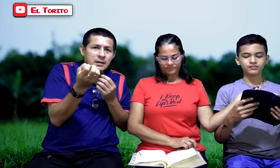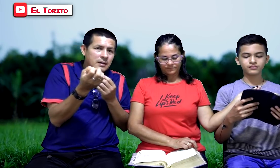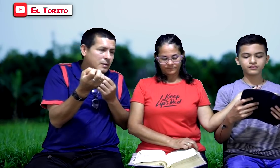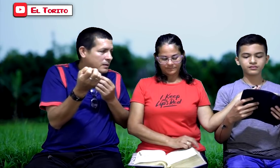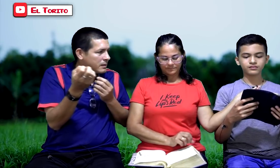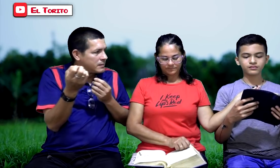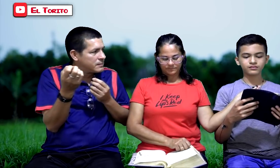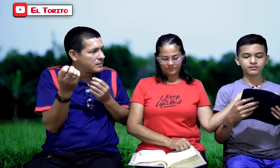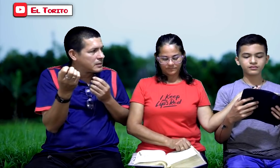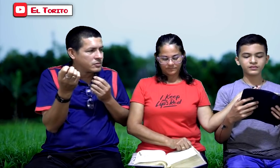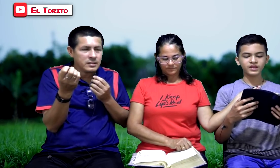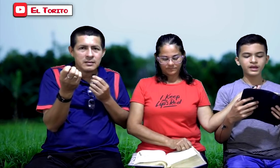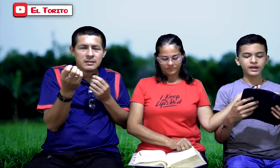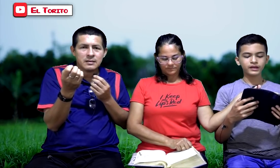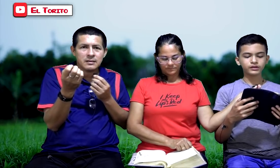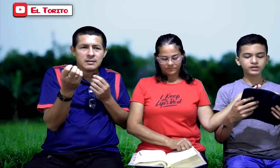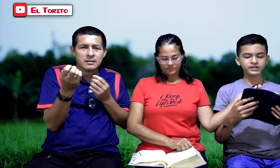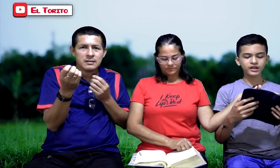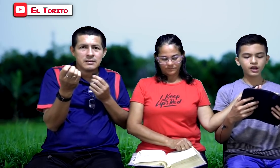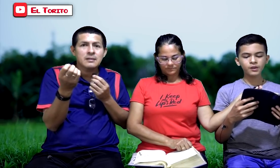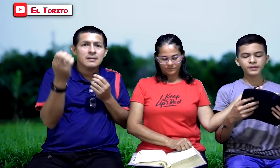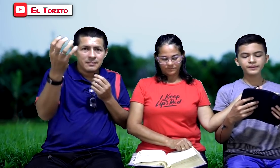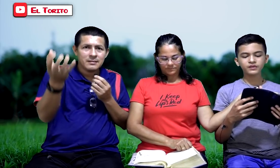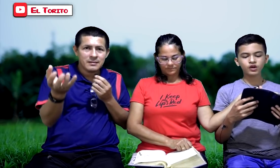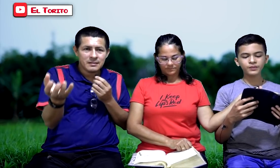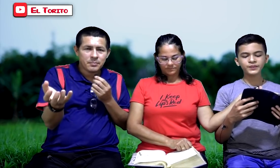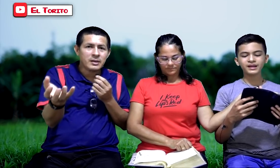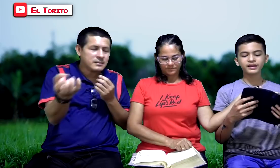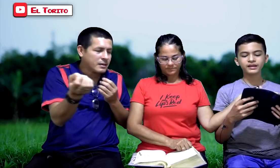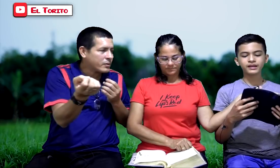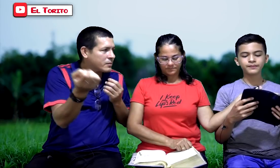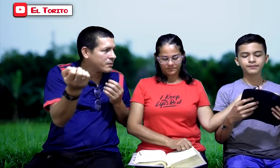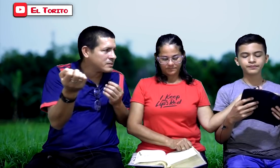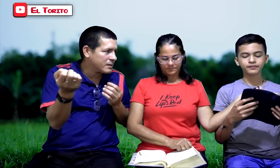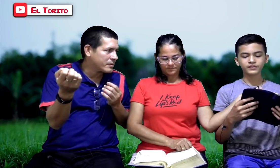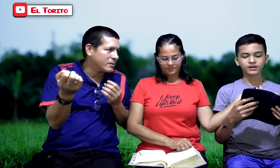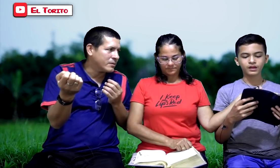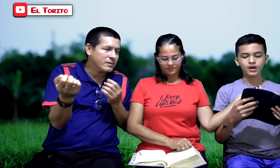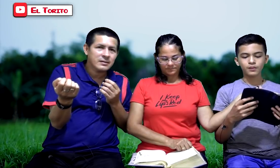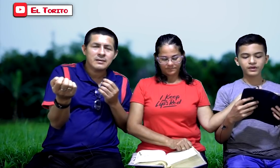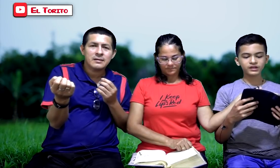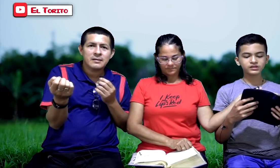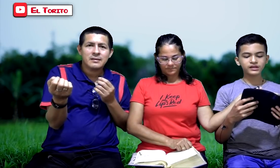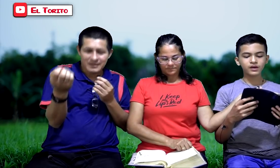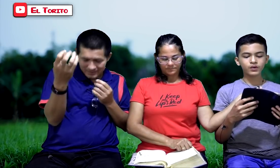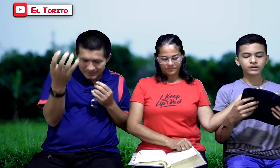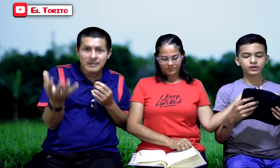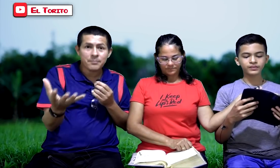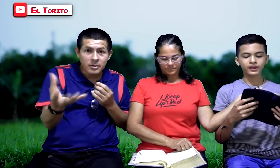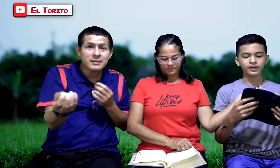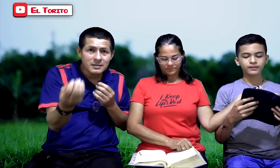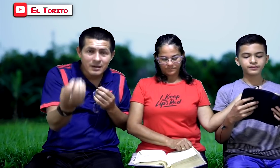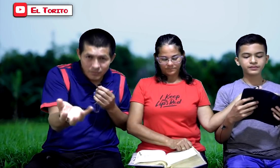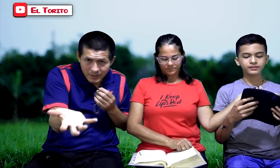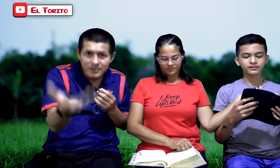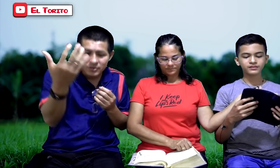Antoni. Entonces, colme, colme mi alegría. Pónganse de acuerdo, pónganse de acuerdo. Poniéndose de acuerdo. Pónganse de acuerdo,